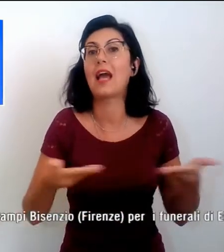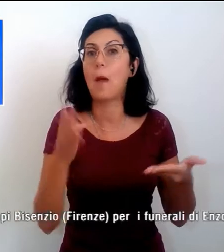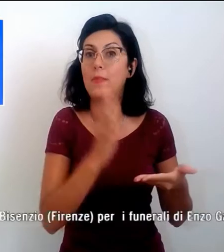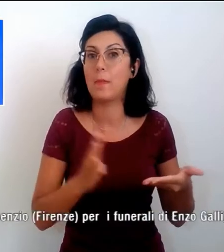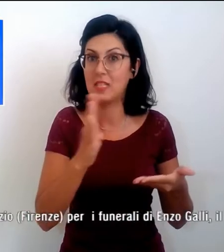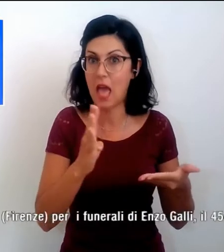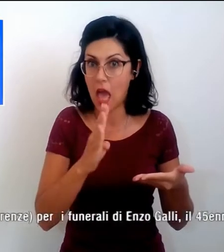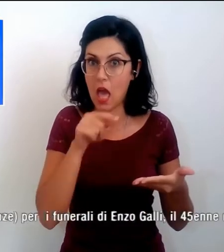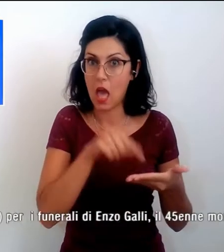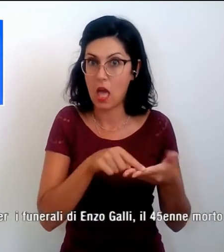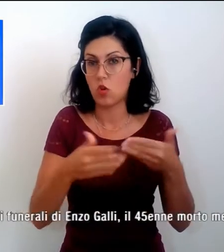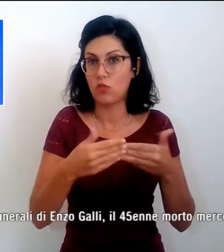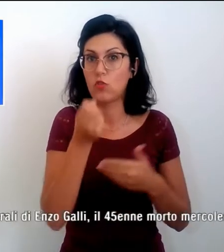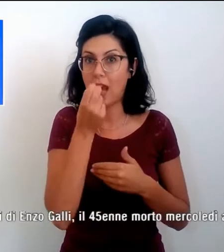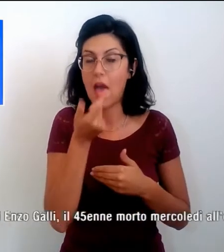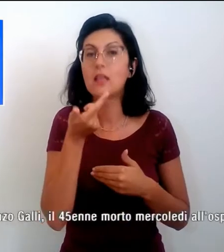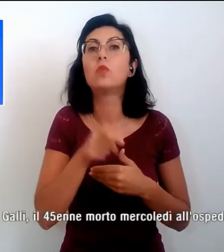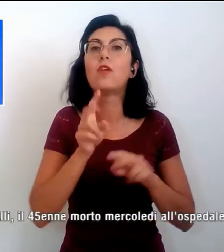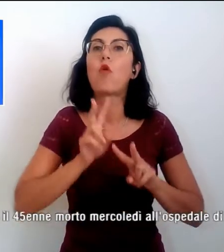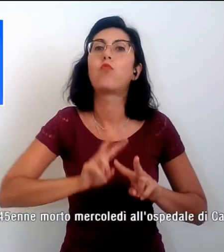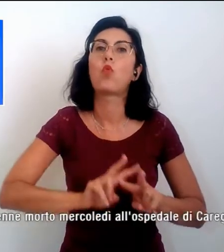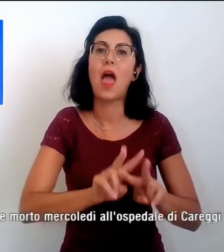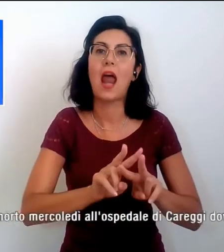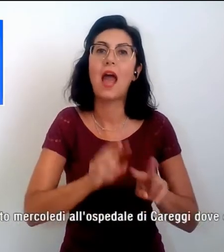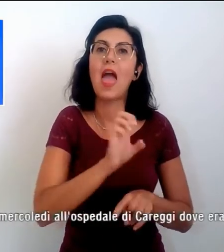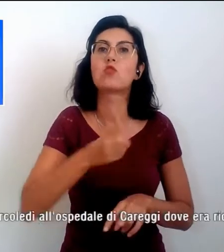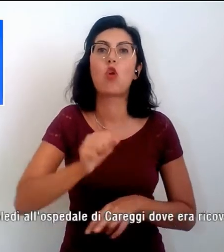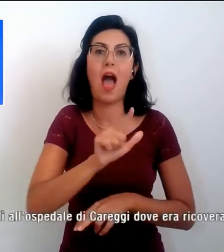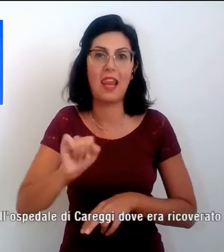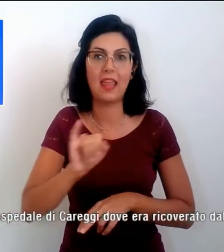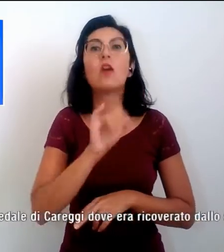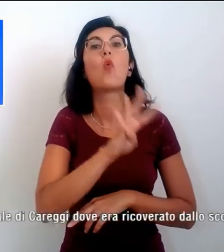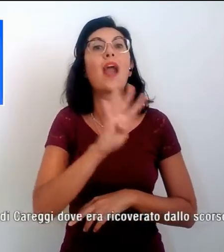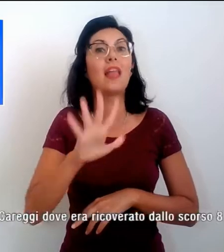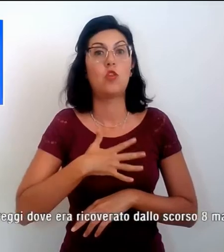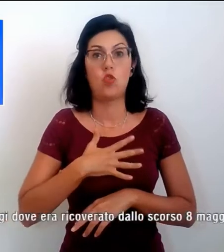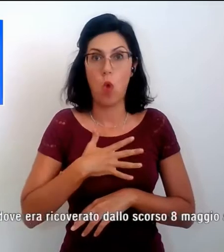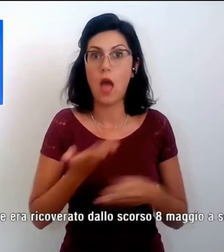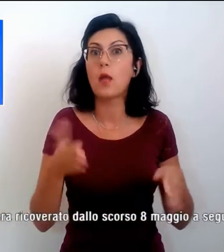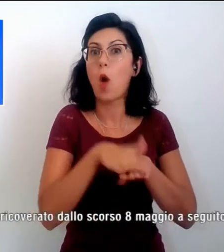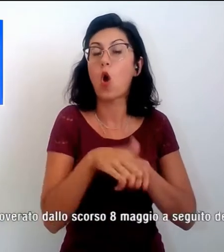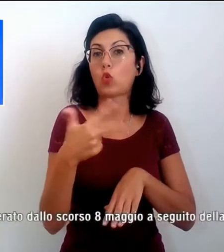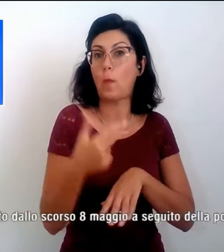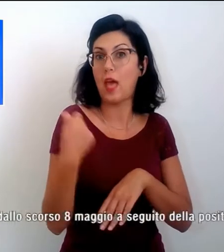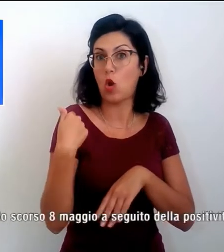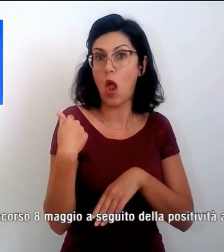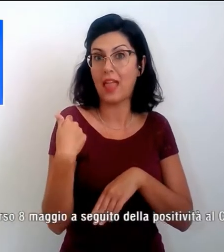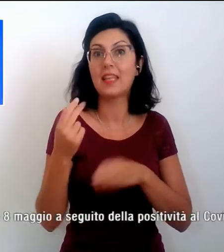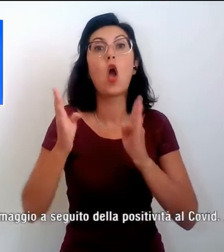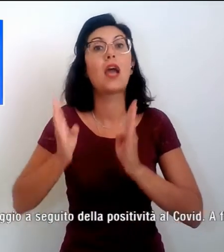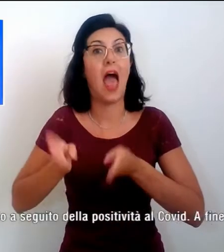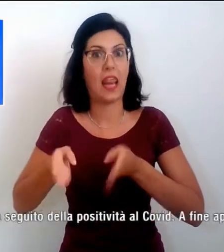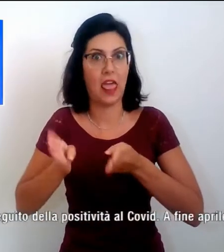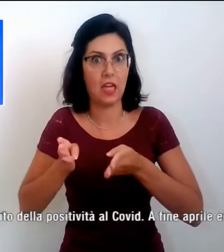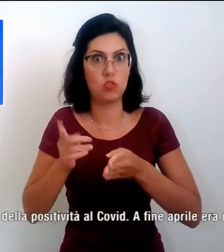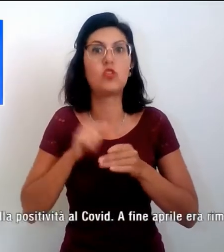per i funerali di Enzo Galli, il 45enne morto mercoledì all'ospedale di Careggi, dove era ricoverato